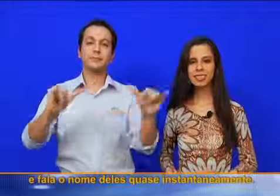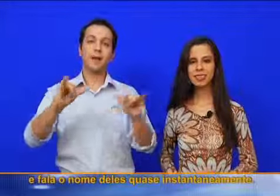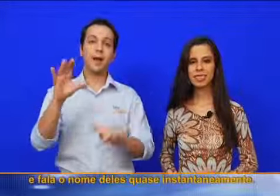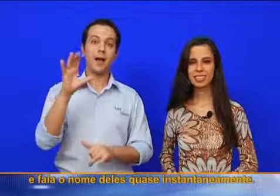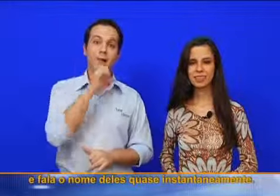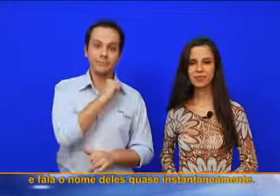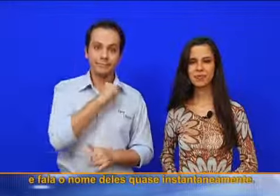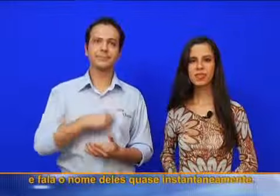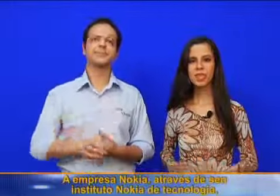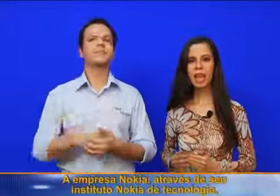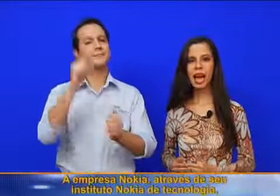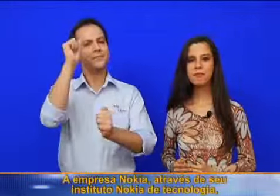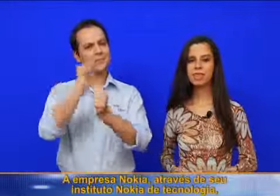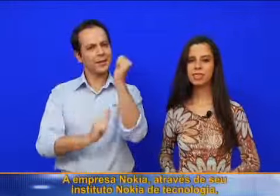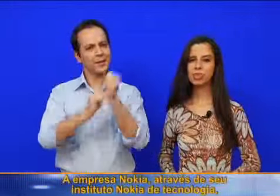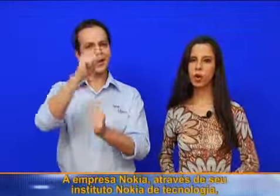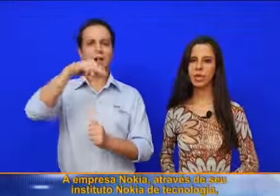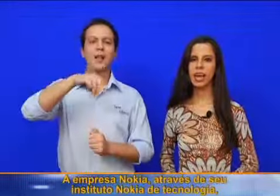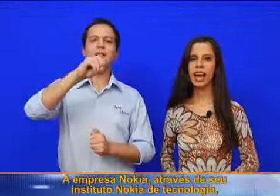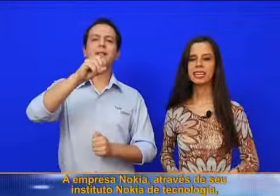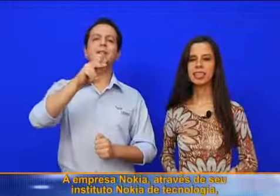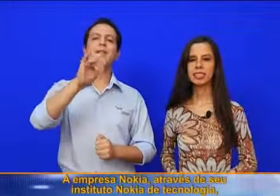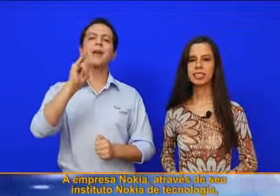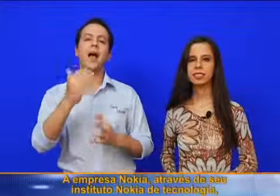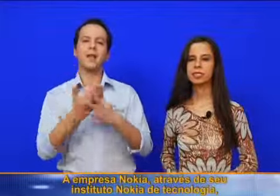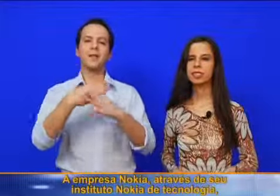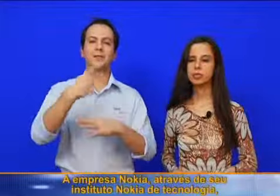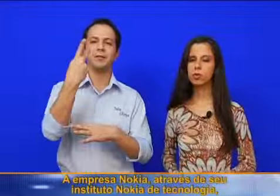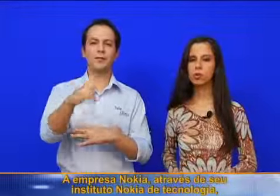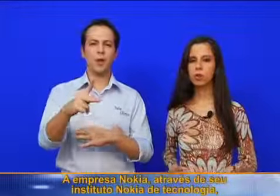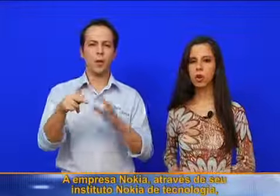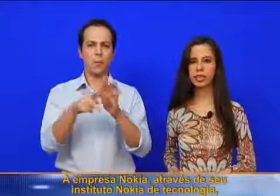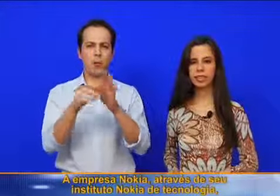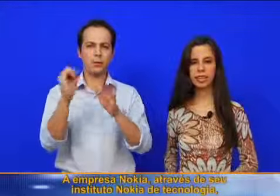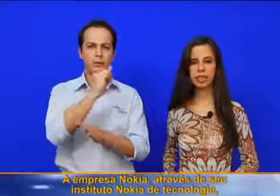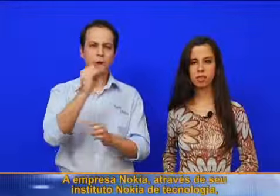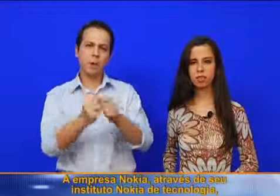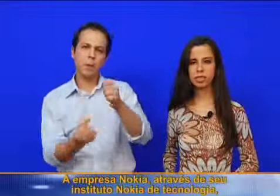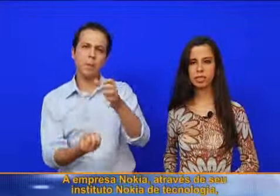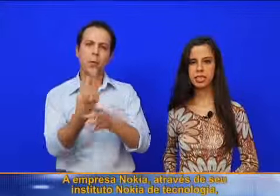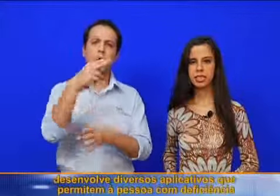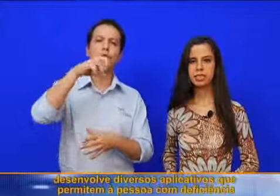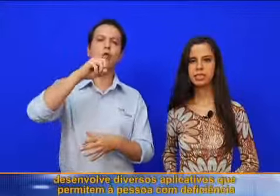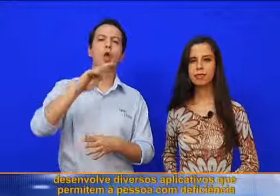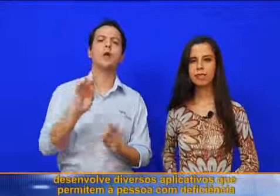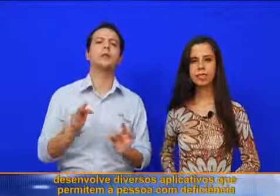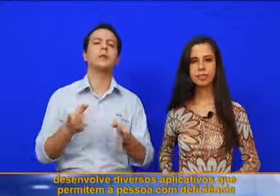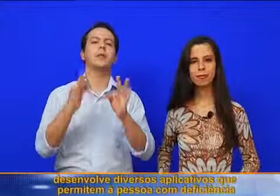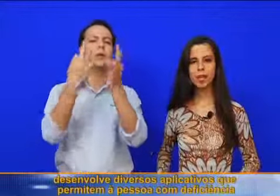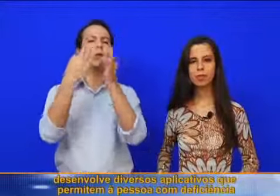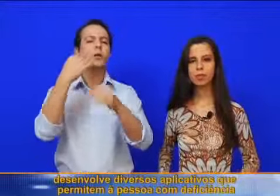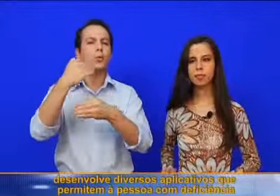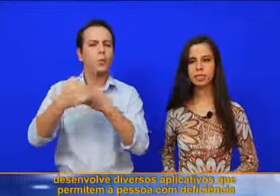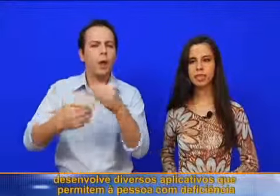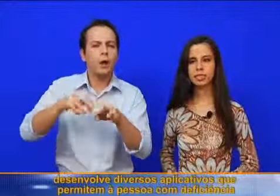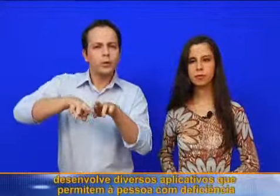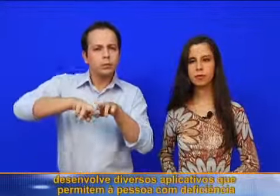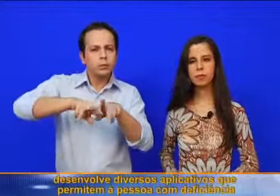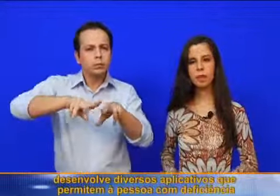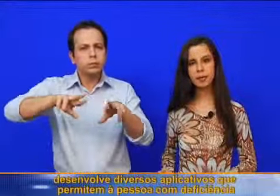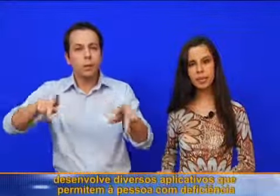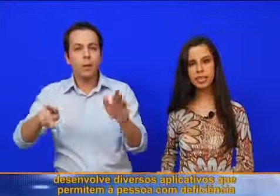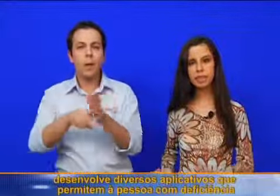instantaneamente. A empresa Nokia, através de seu Instituto Nokia de Tecnologia, desenvolve diversos